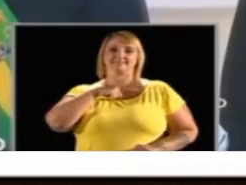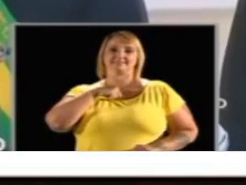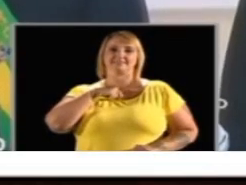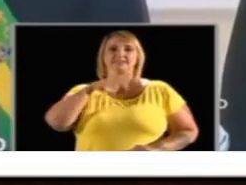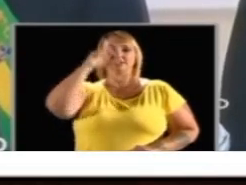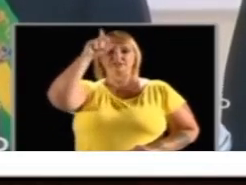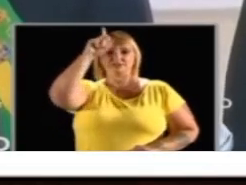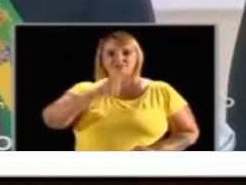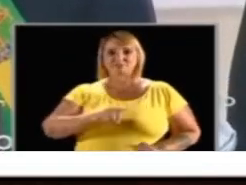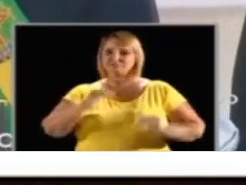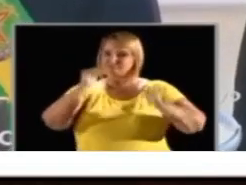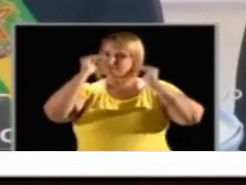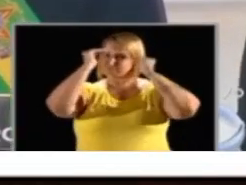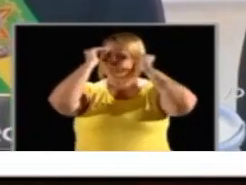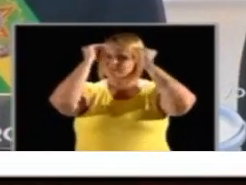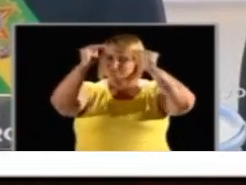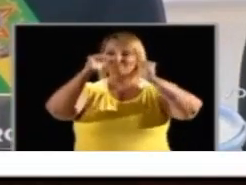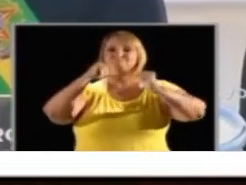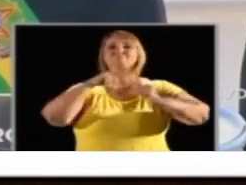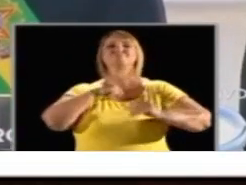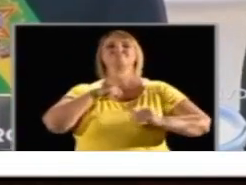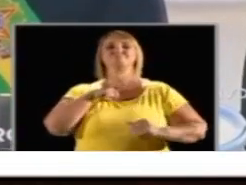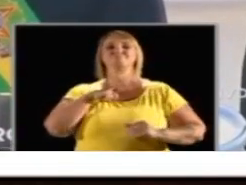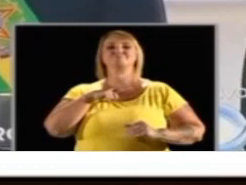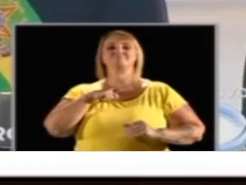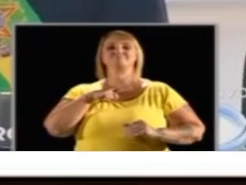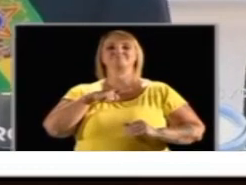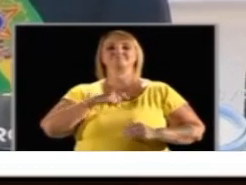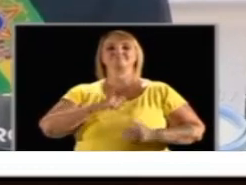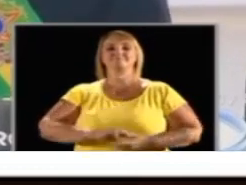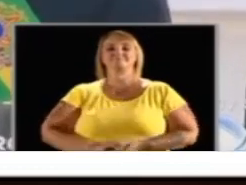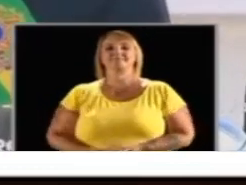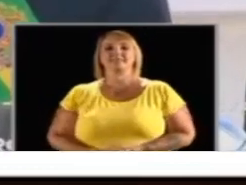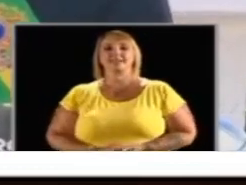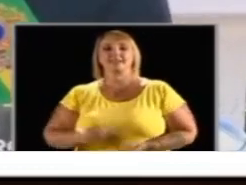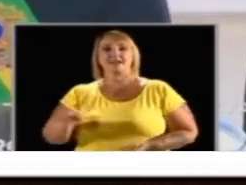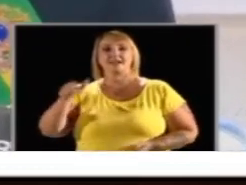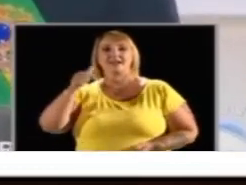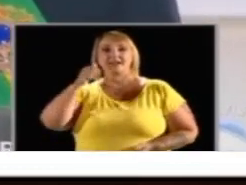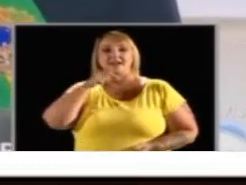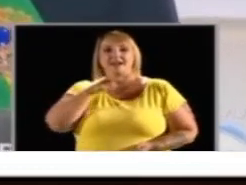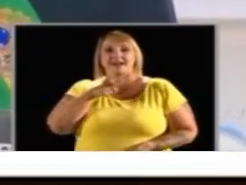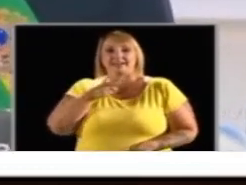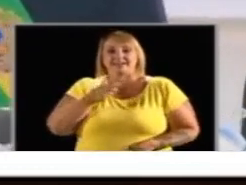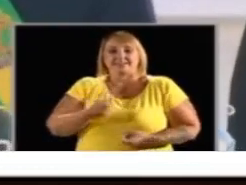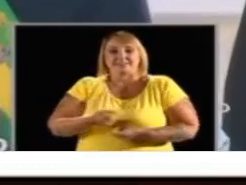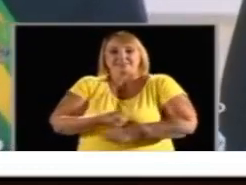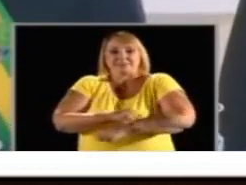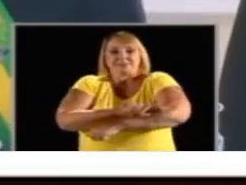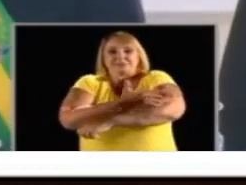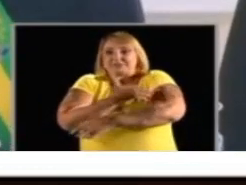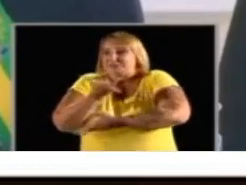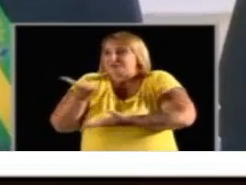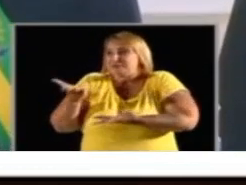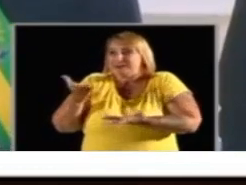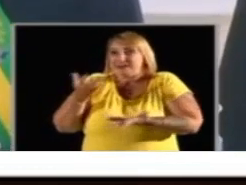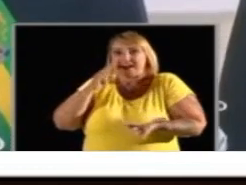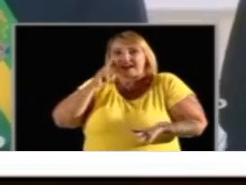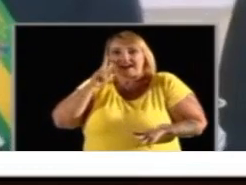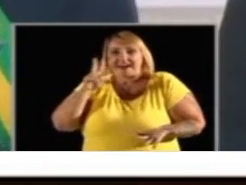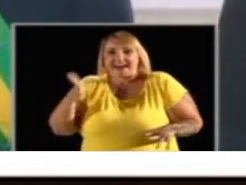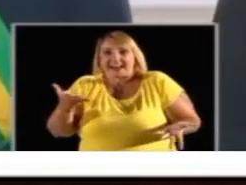Bolsonaro criou um perfil no Instagram para o cachorro e foi assim que a web tomou conhecimento da adoção.